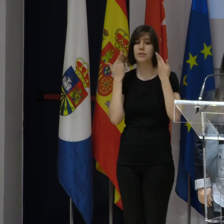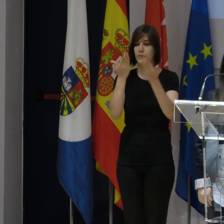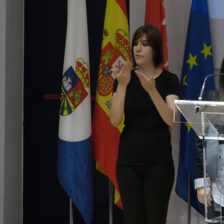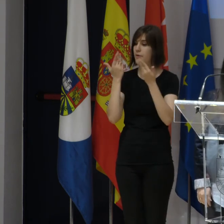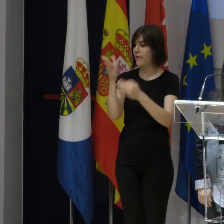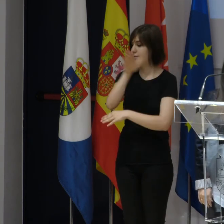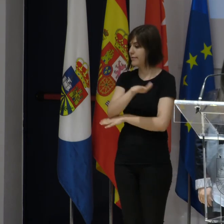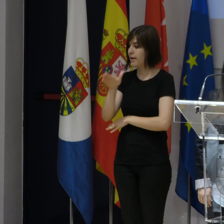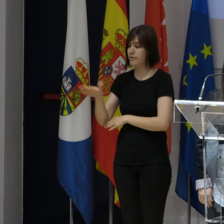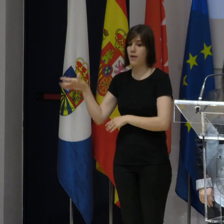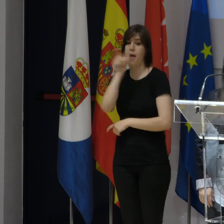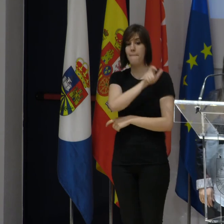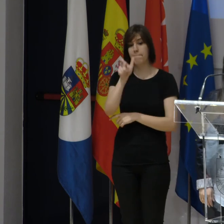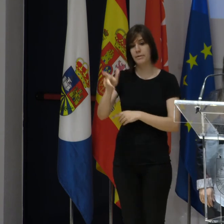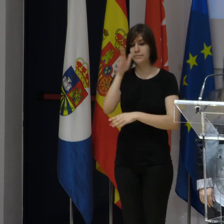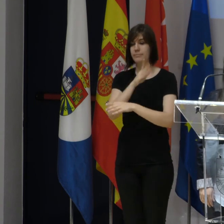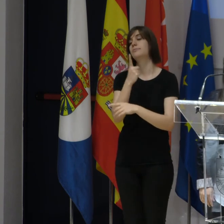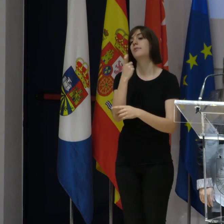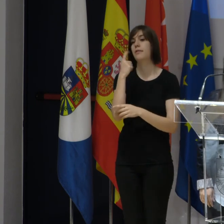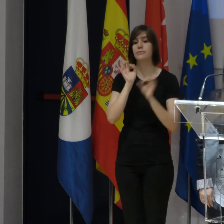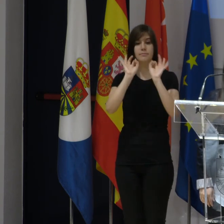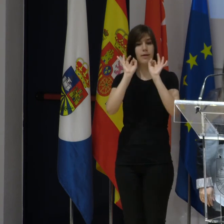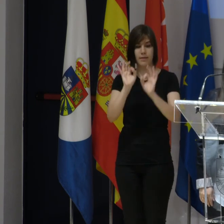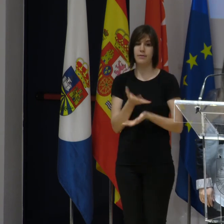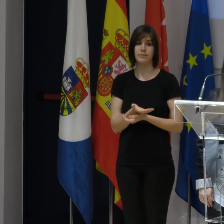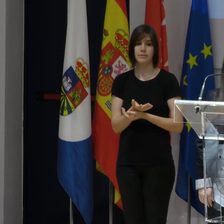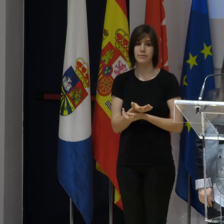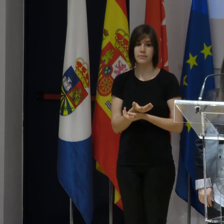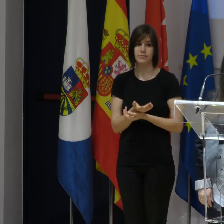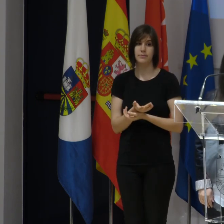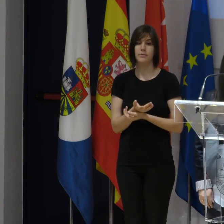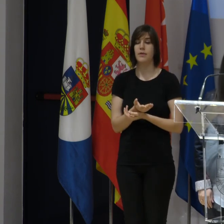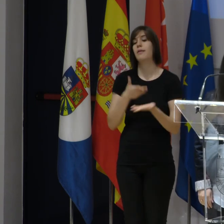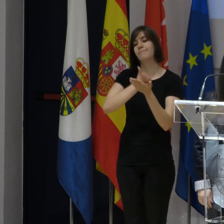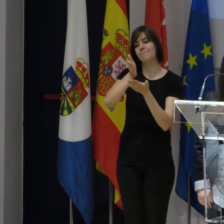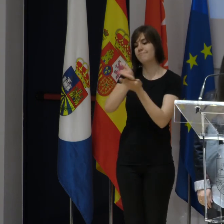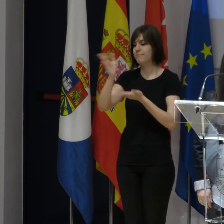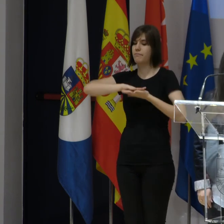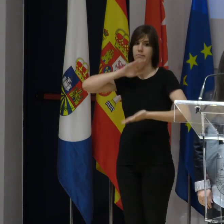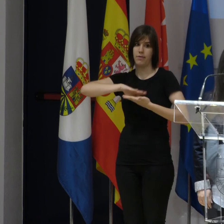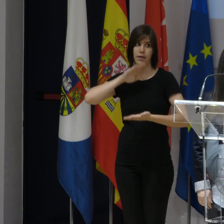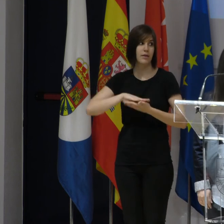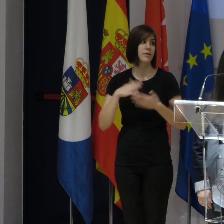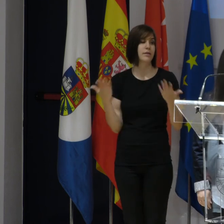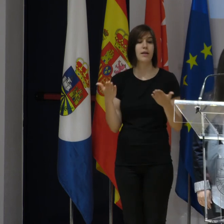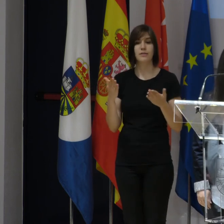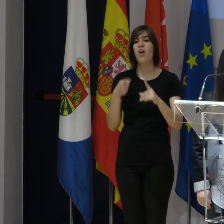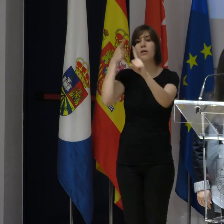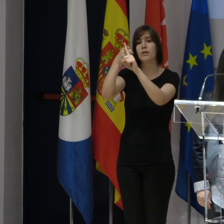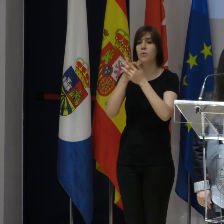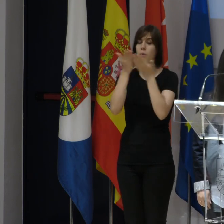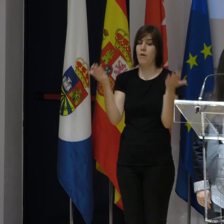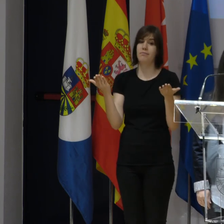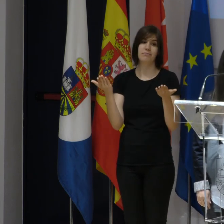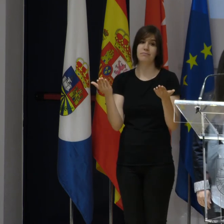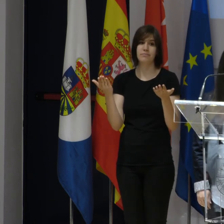a los niños y a las personas que tienen necesidades especiales y diversidad funcional. ¿Y hacia qué camino vamos? Pues